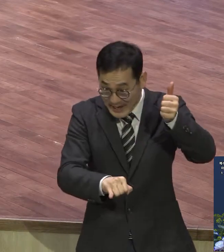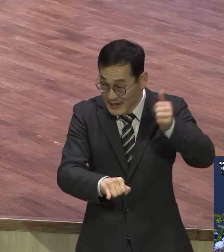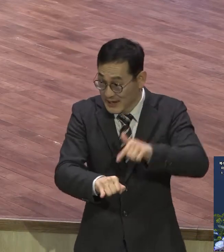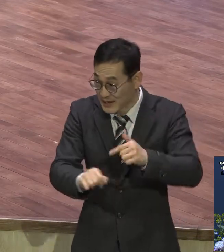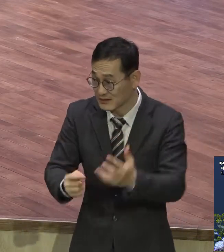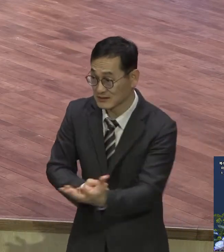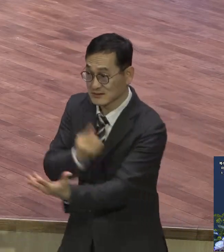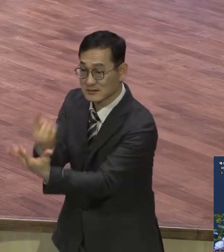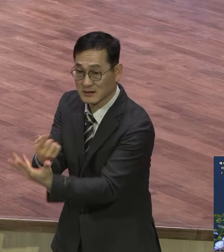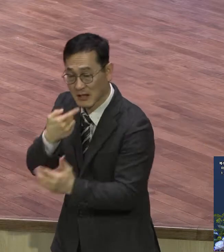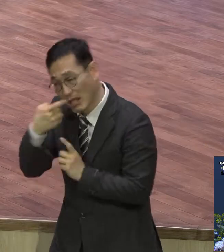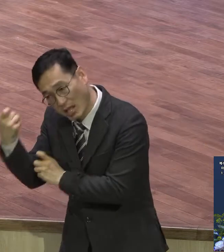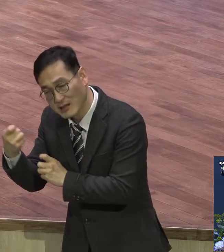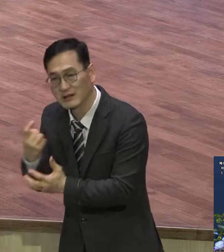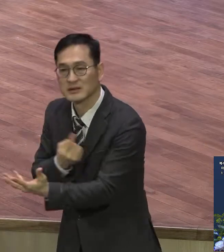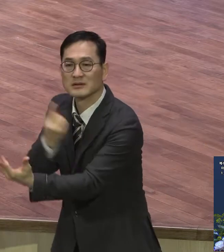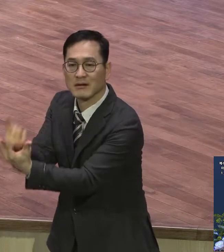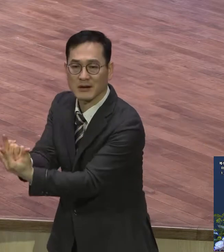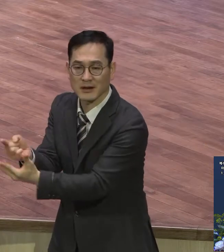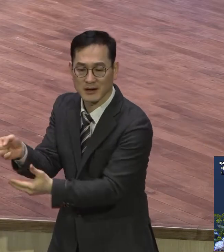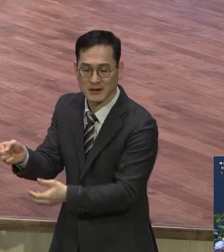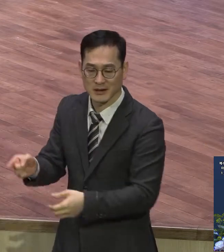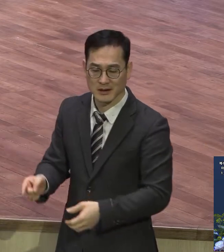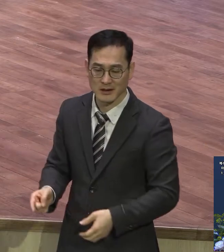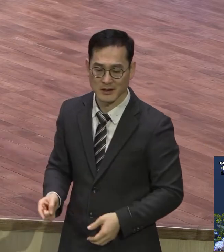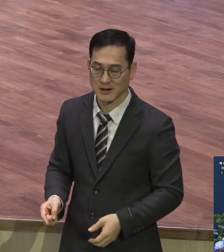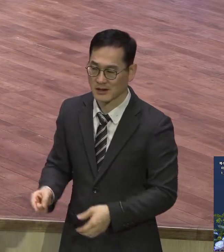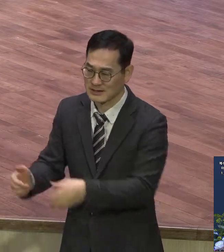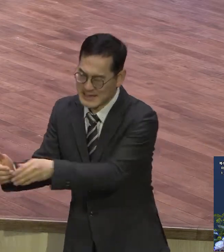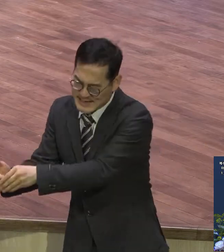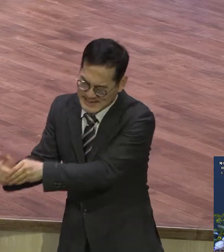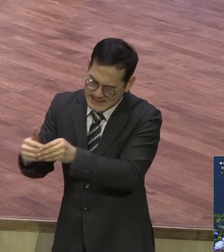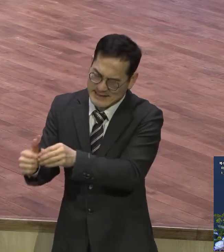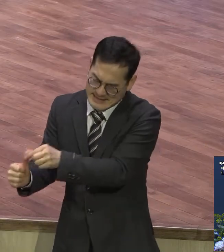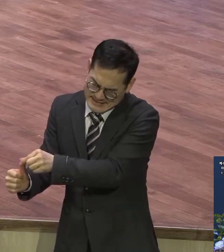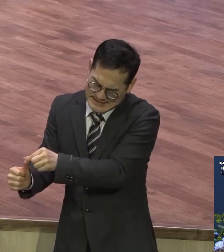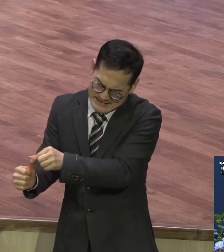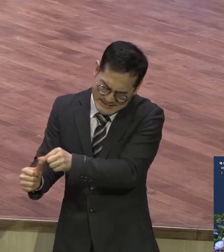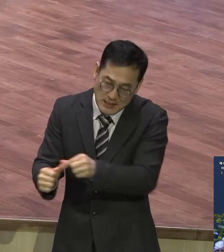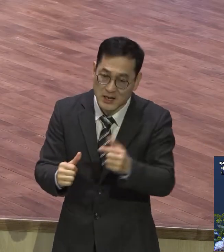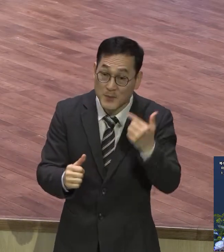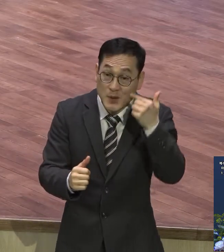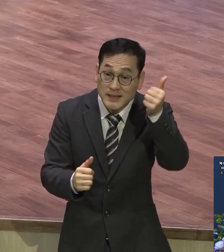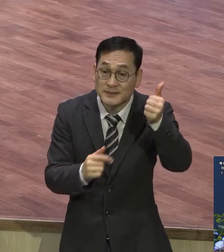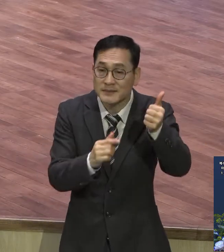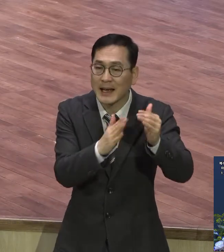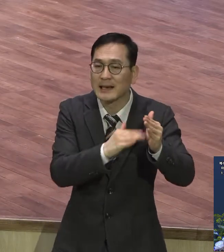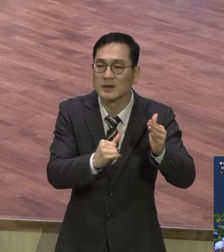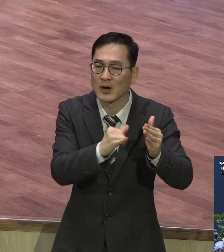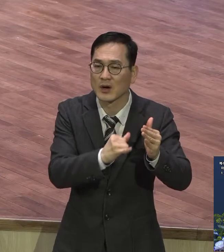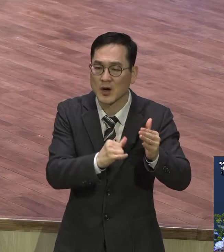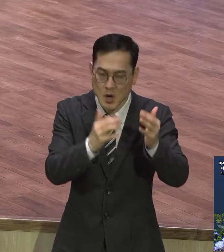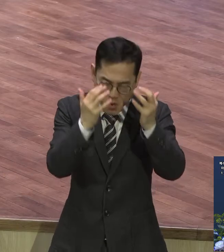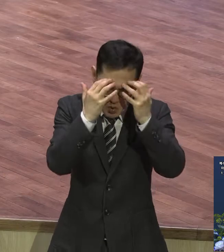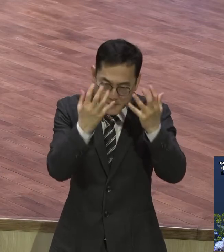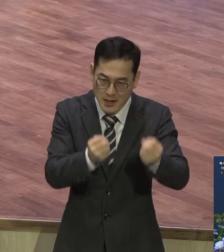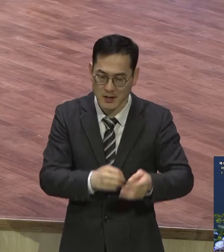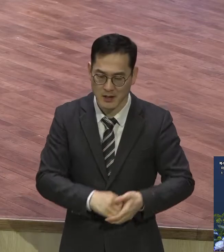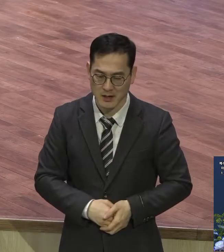들어가가지고 그 집 내려고 부모들이 얼마나 고생했는지 그 집 내면 잠 한 시간